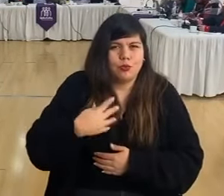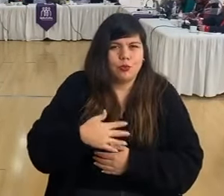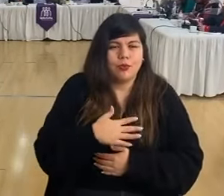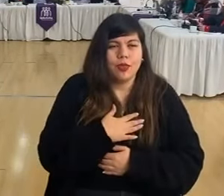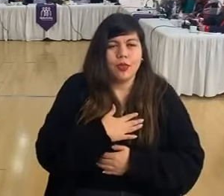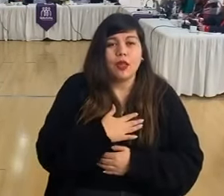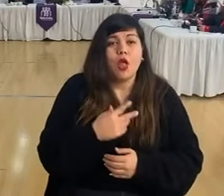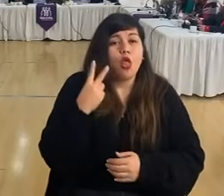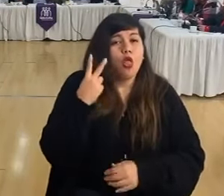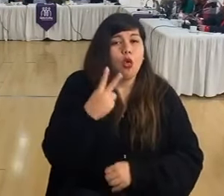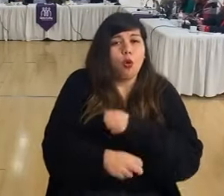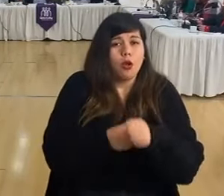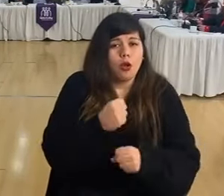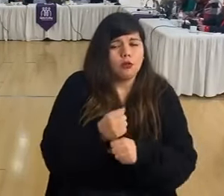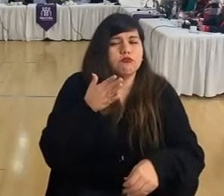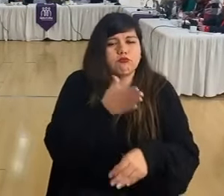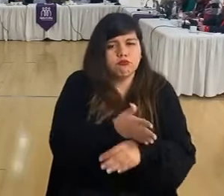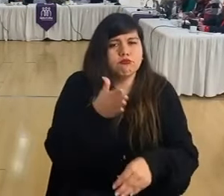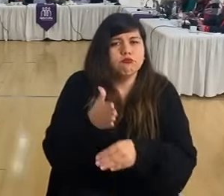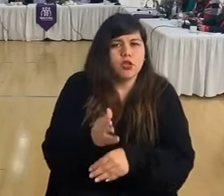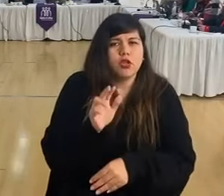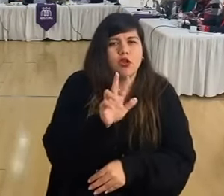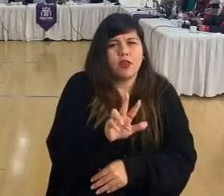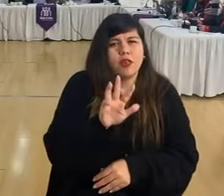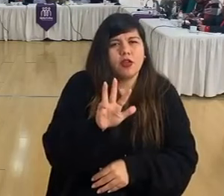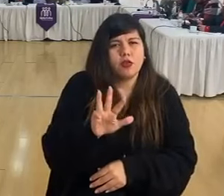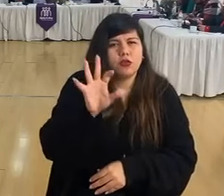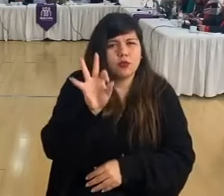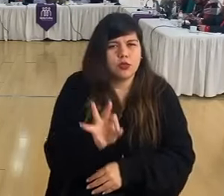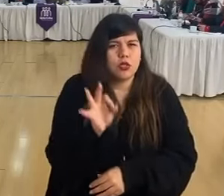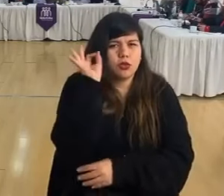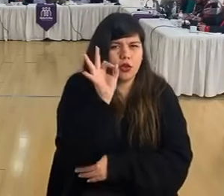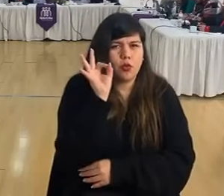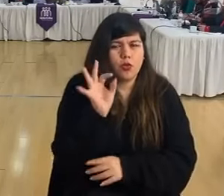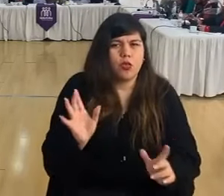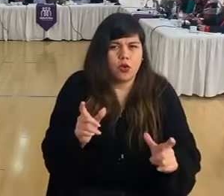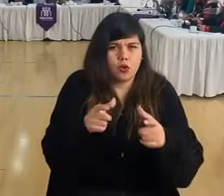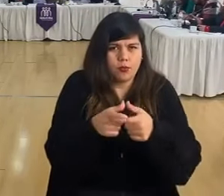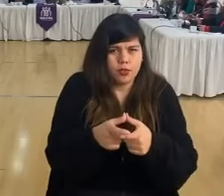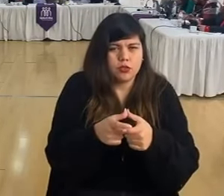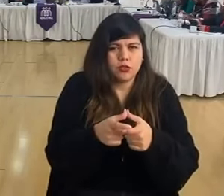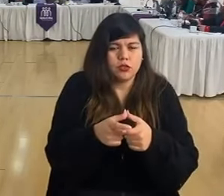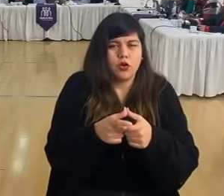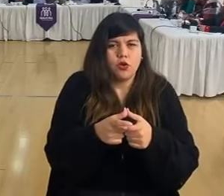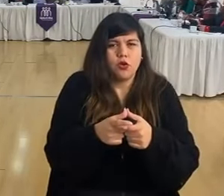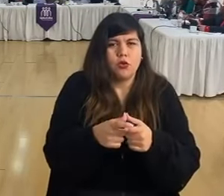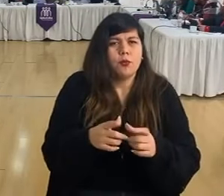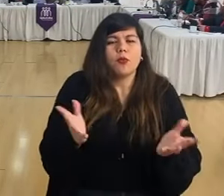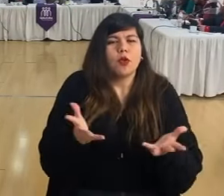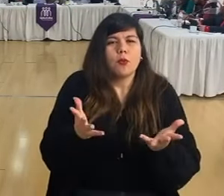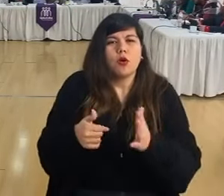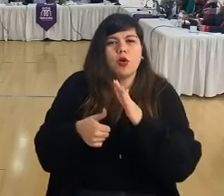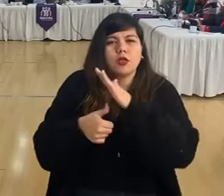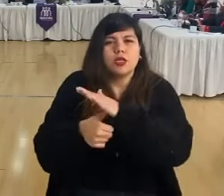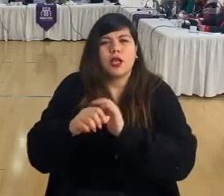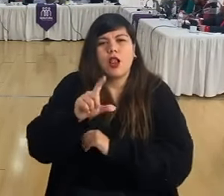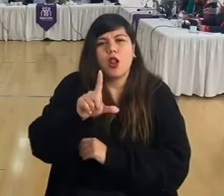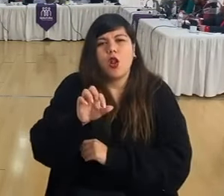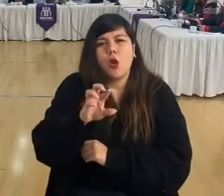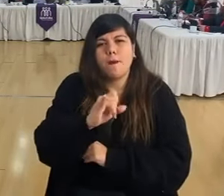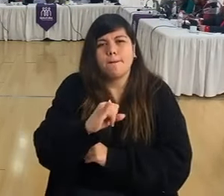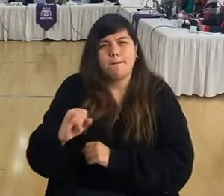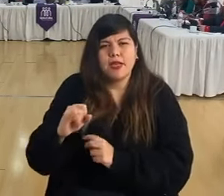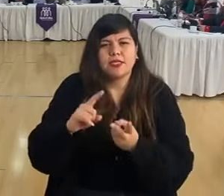Durante los dos años asistimos al 98% de las sesiones de comisión, seguido por el concejal Gonzalo López y la